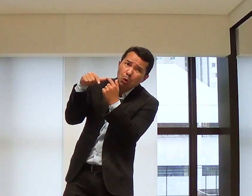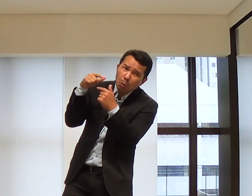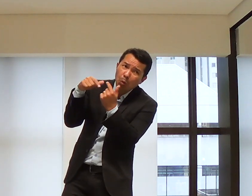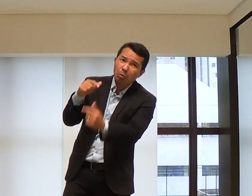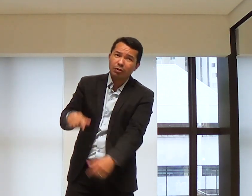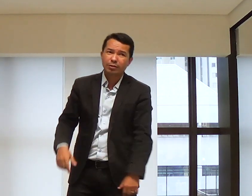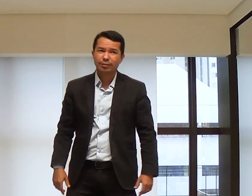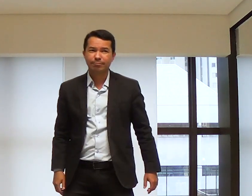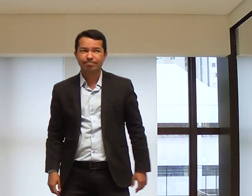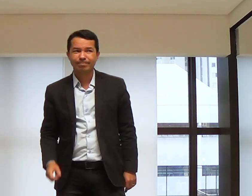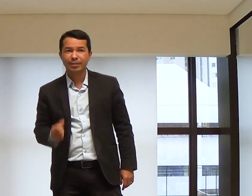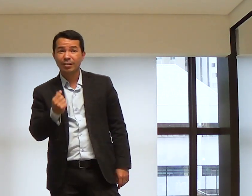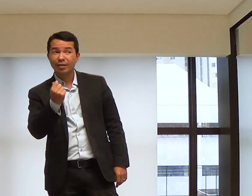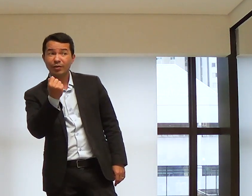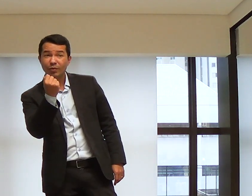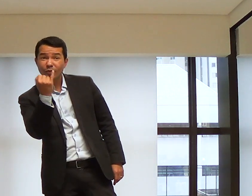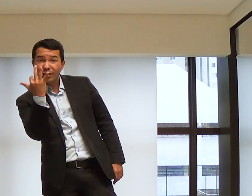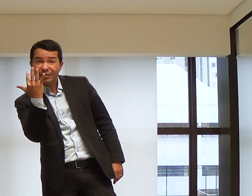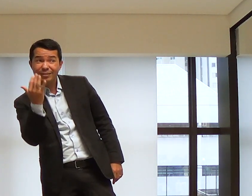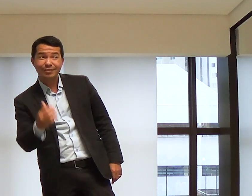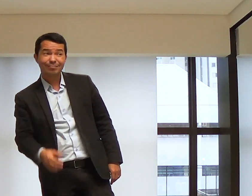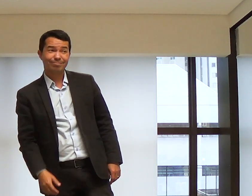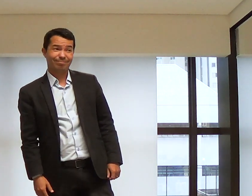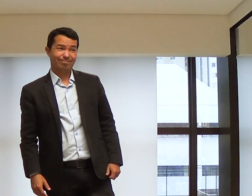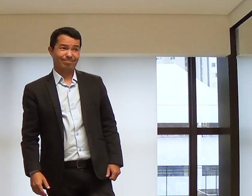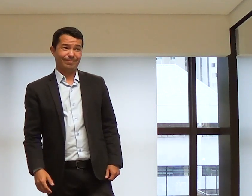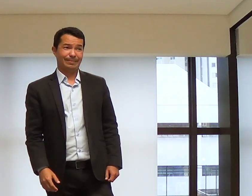posso. Depois, depois. Quantas?